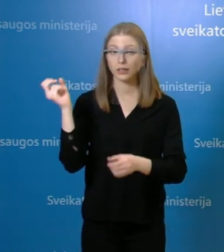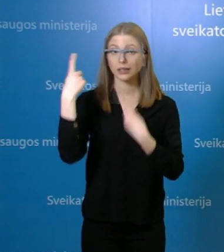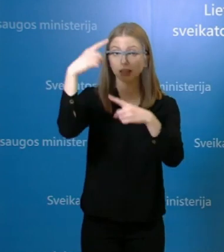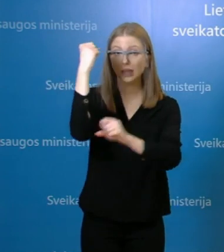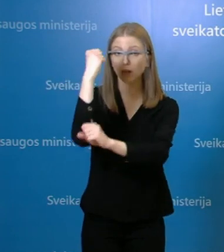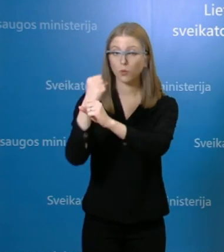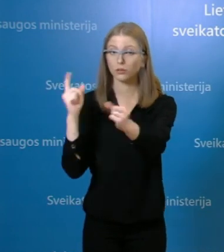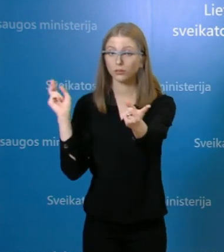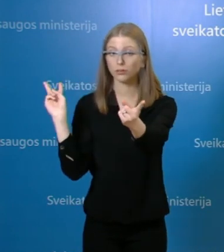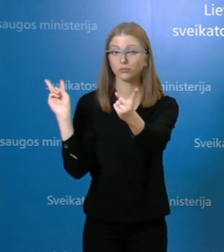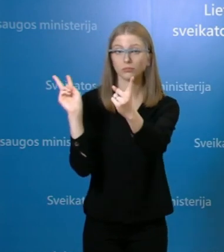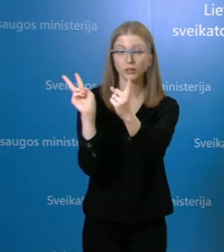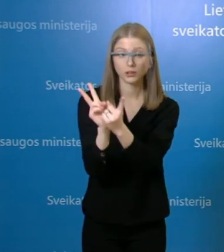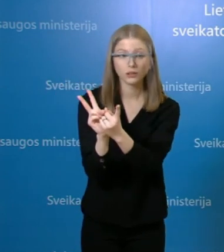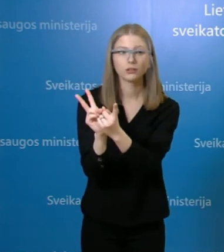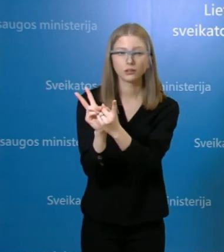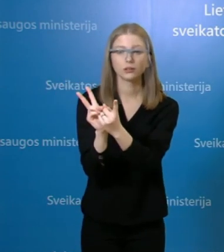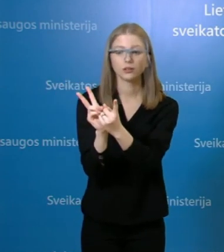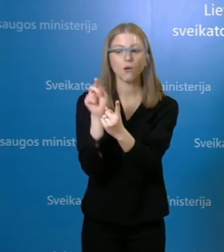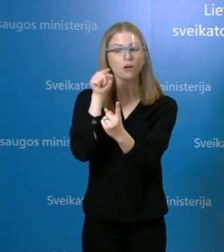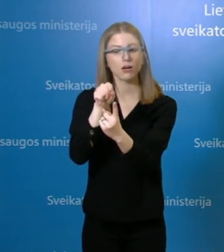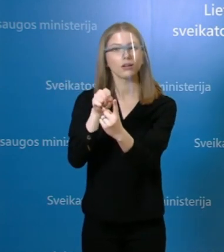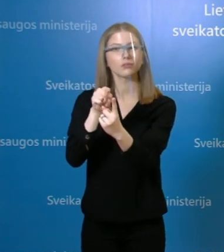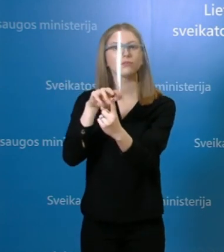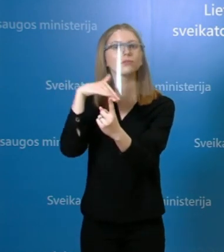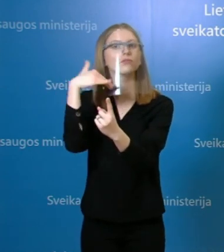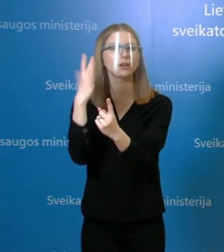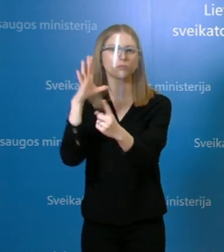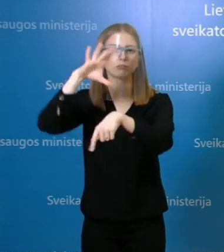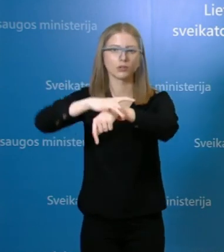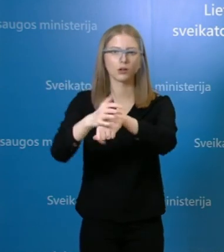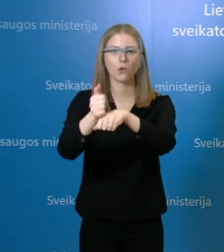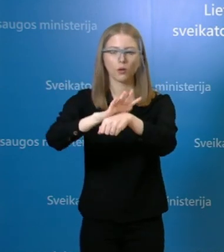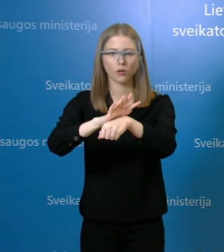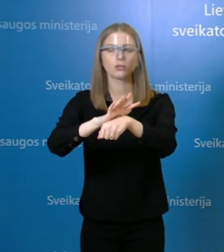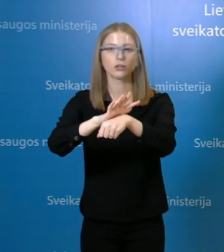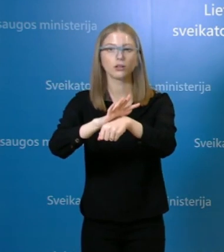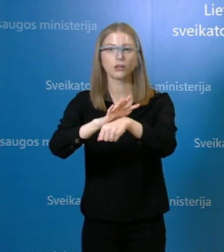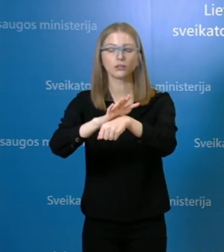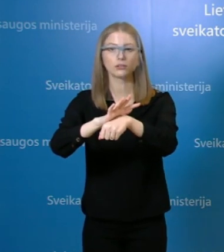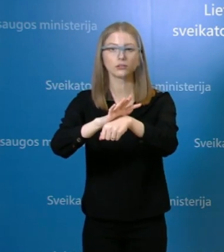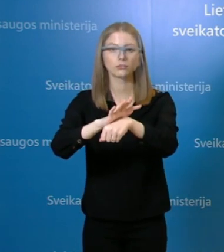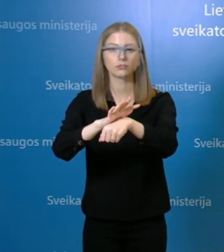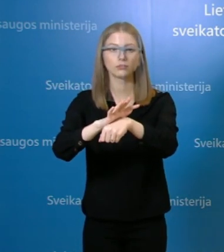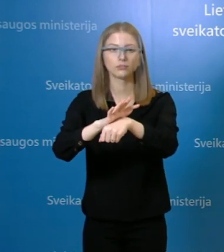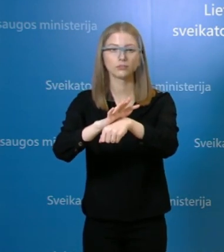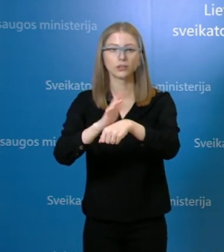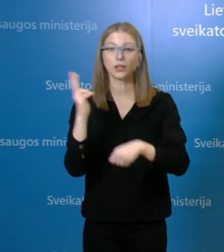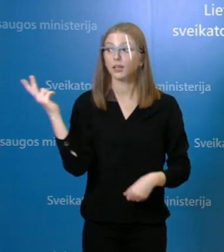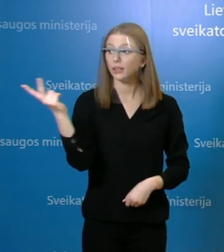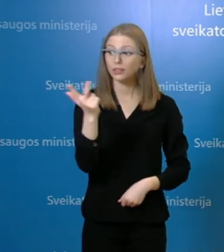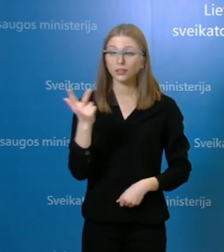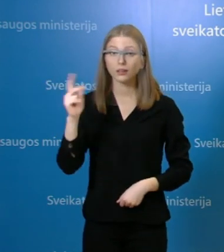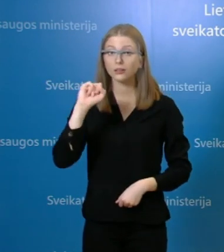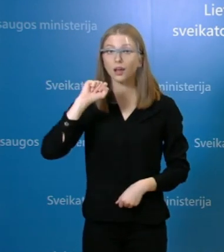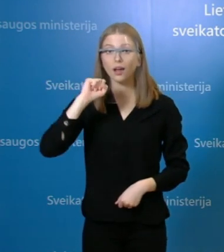darbuotojų, kuriam buvo vėliau nustatyta COVID-19 liga ir visos kartu tiesiog valgė,